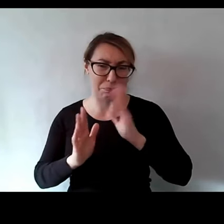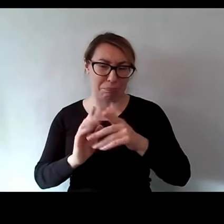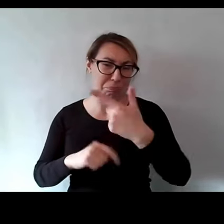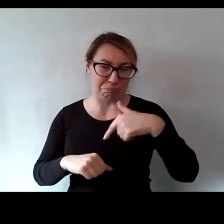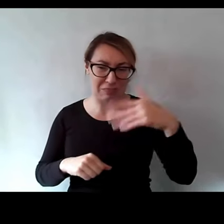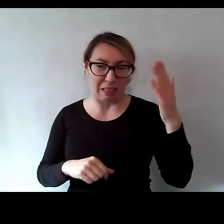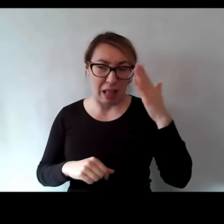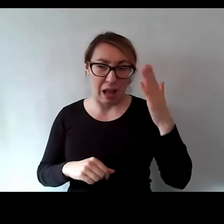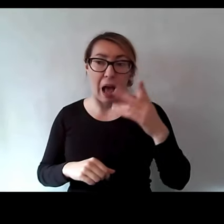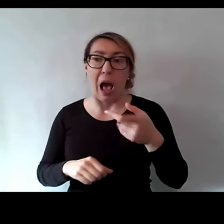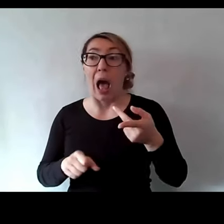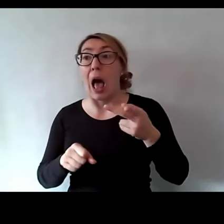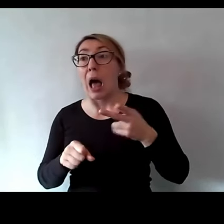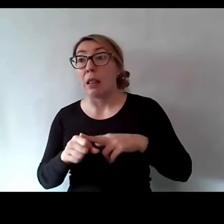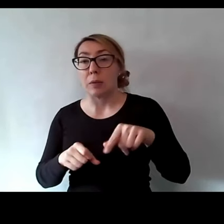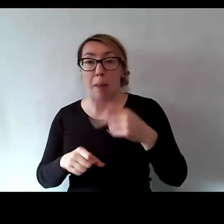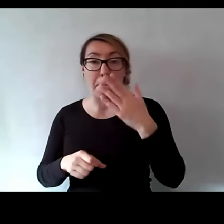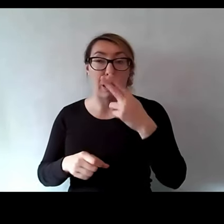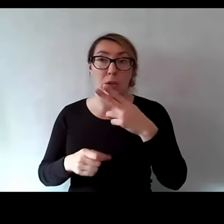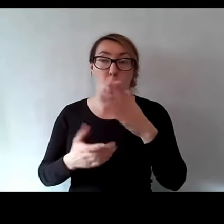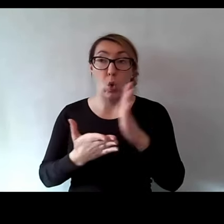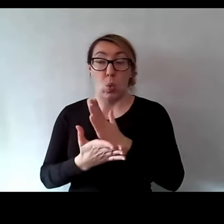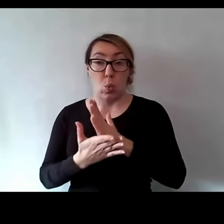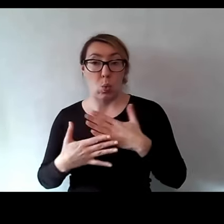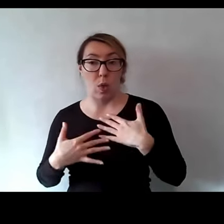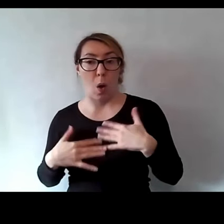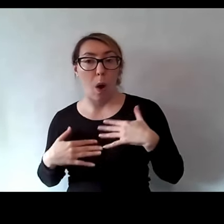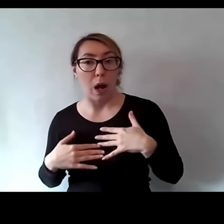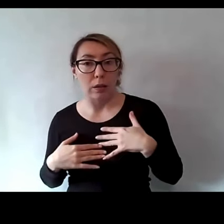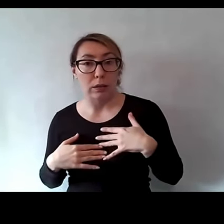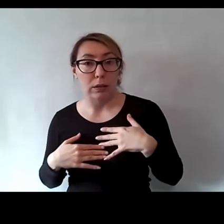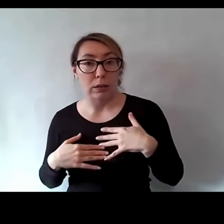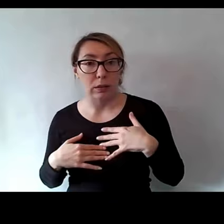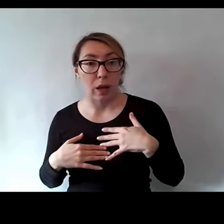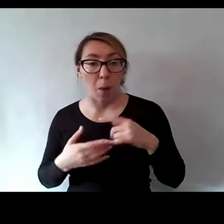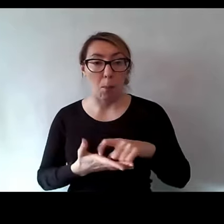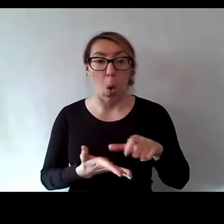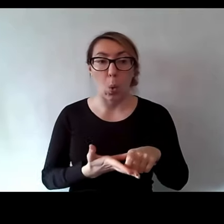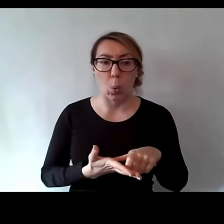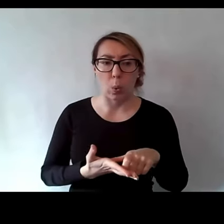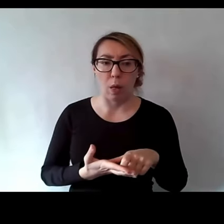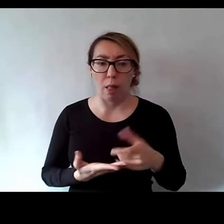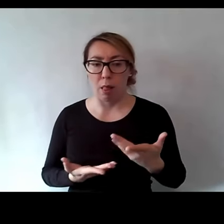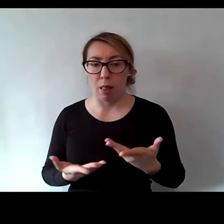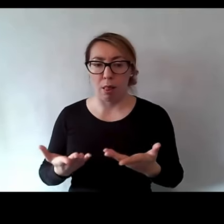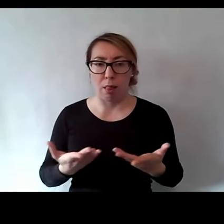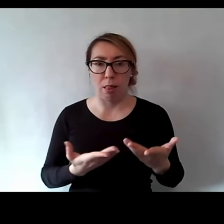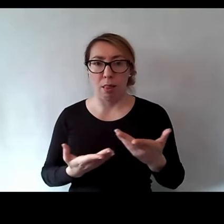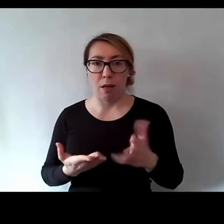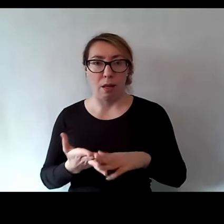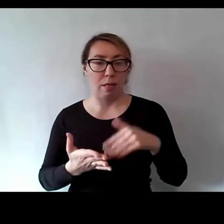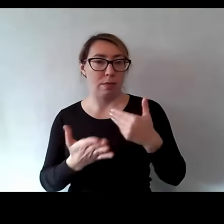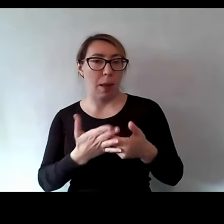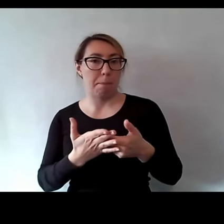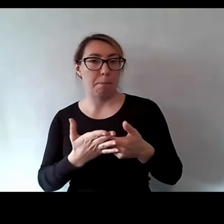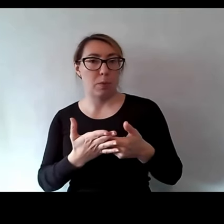znamy, ale patrząc na kuchnię, łazienkę i pokój pojawiają się chociażby o taka